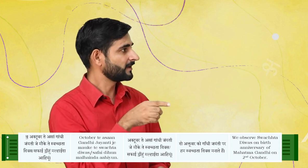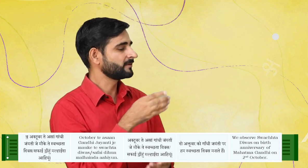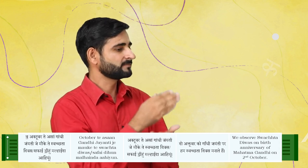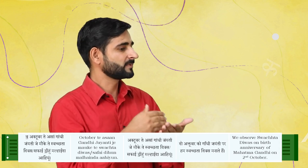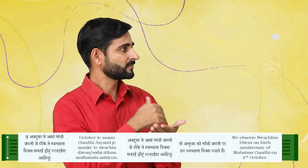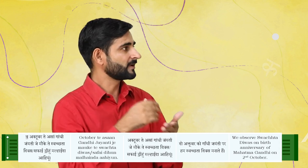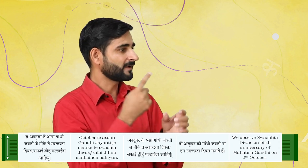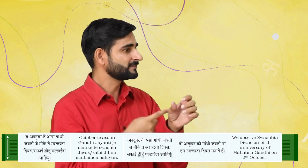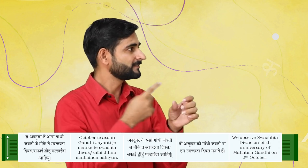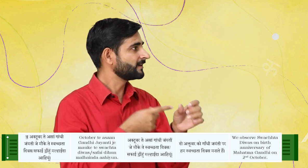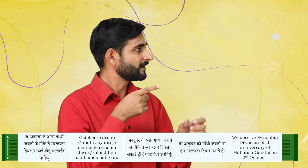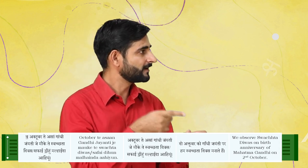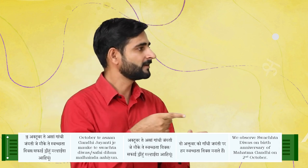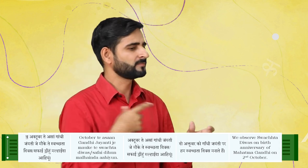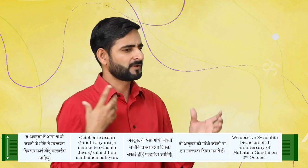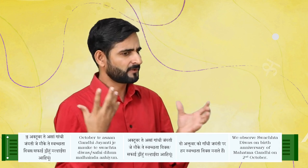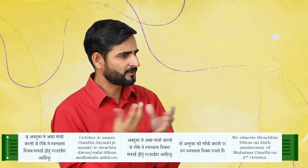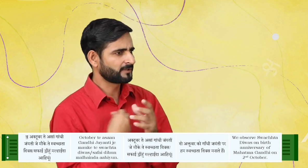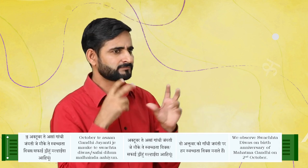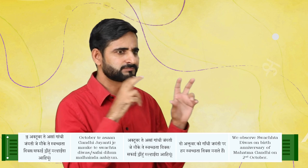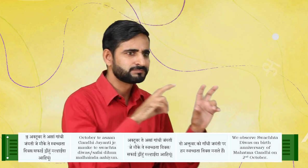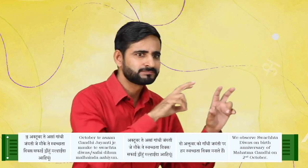जे मौके ते सफाई डी हुं मलाइंदा आहें